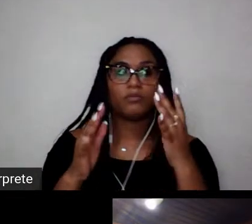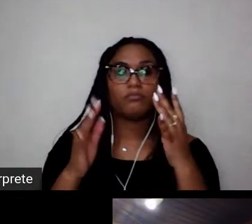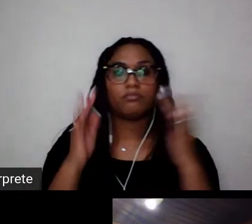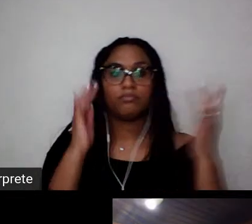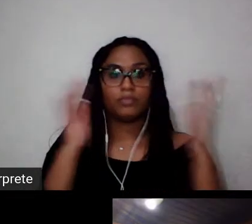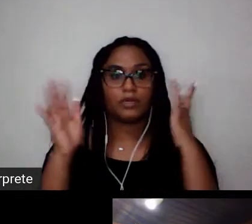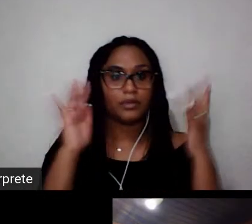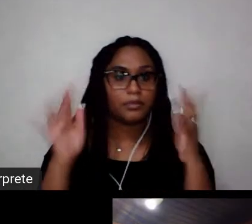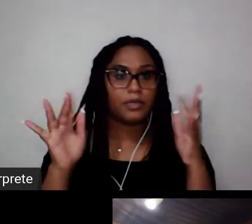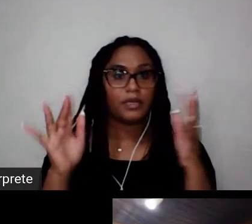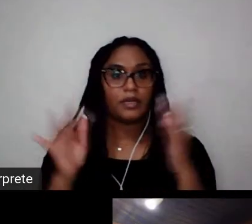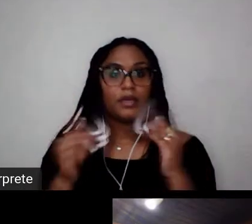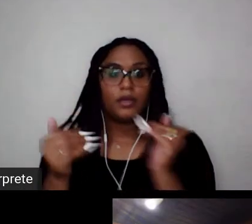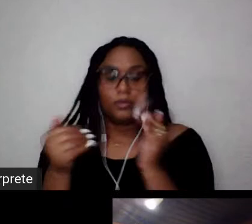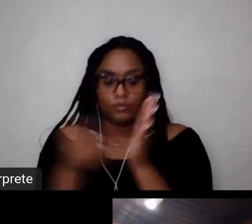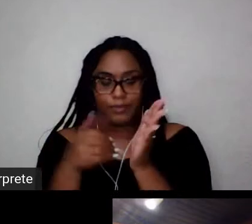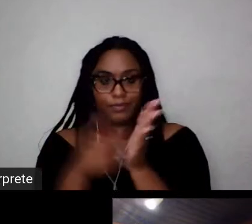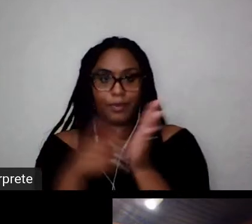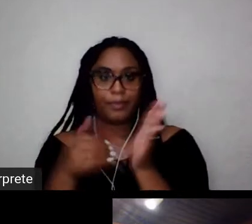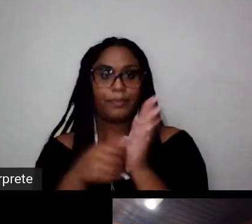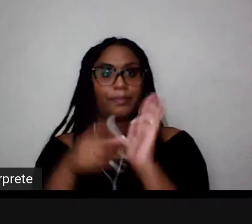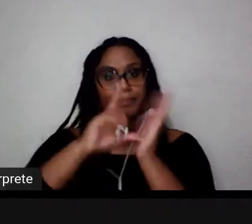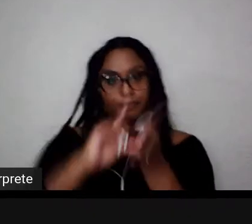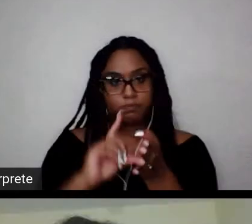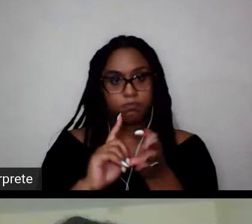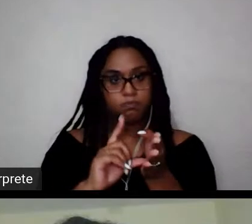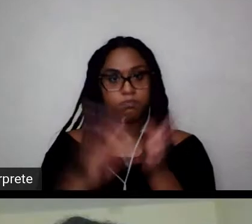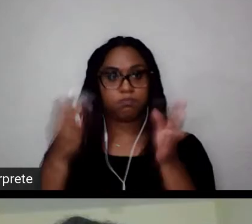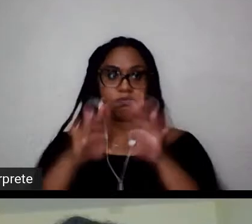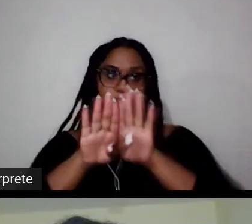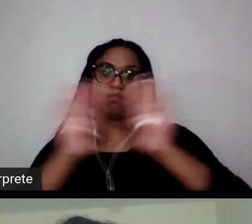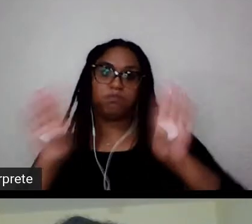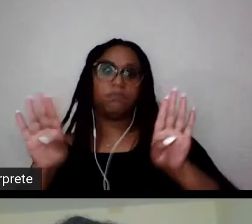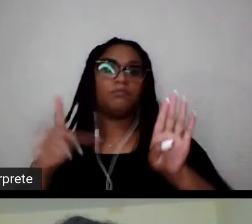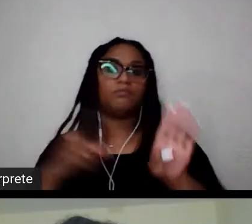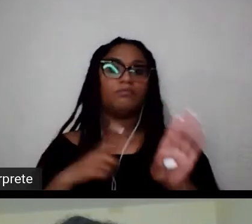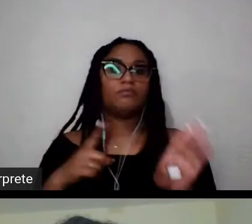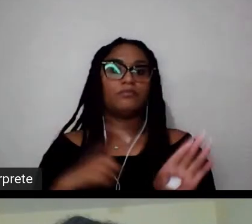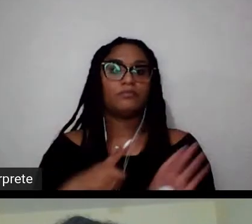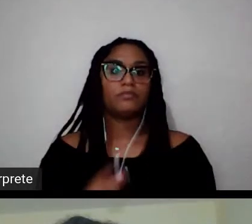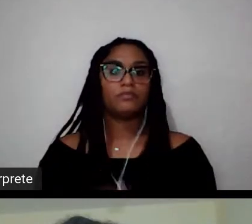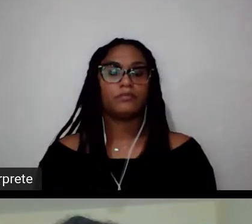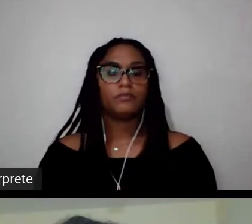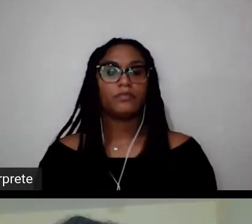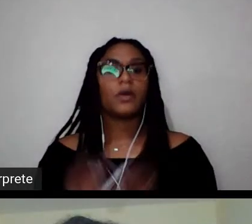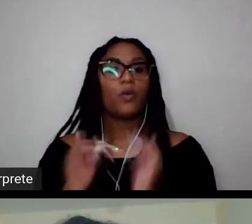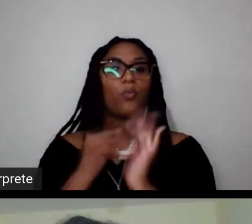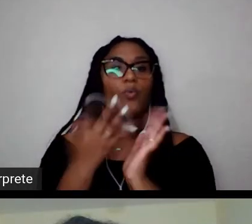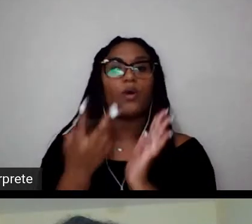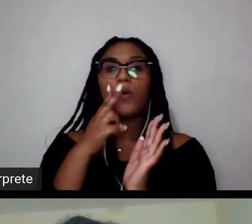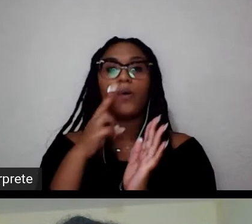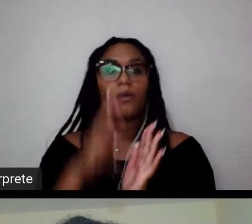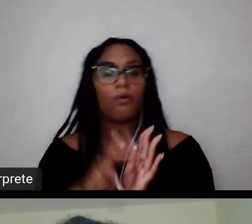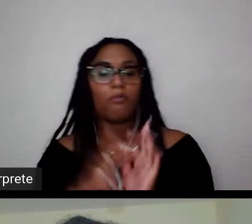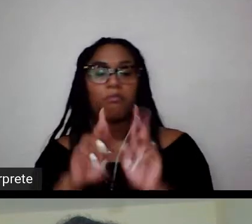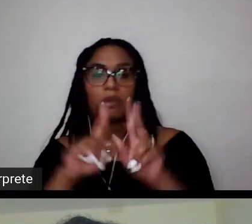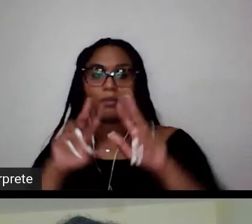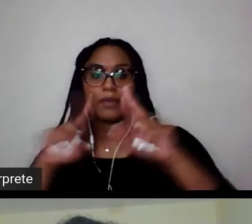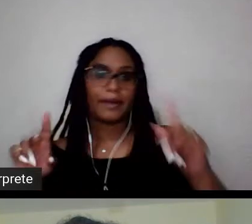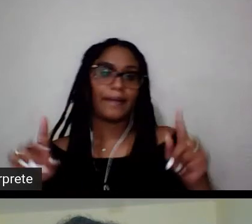ficavam guardadas em nichos. Então, quando a gente olha, por exemplo, a manifestação de atletas,